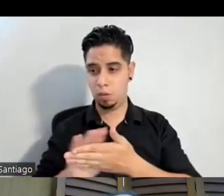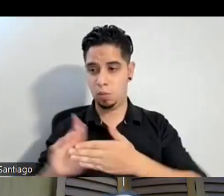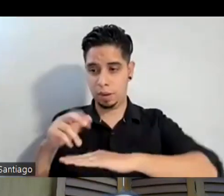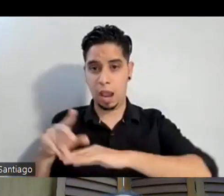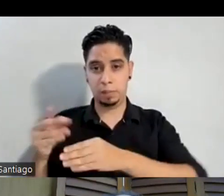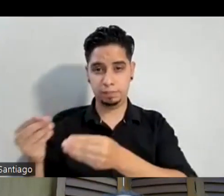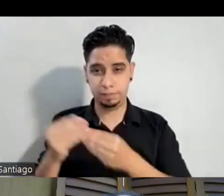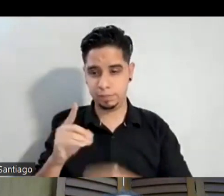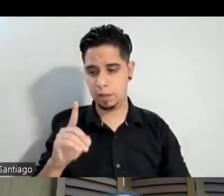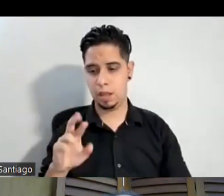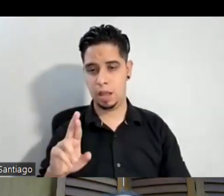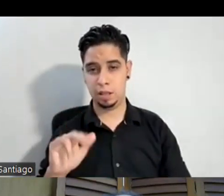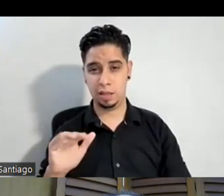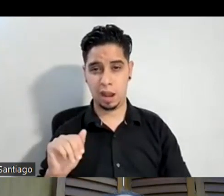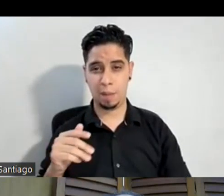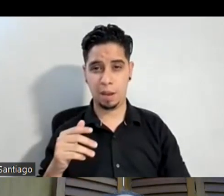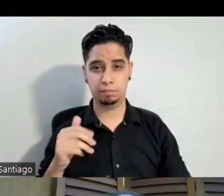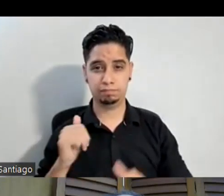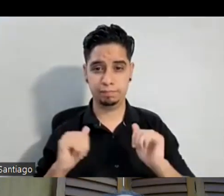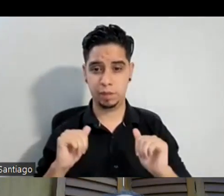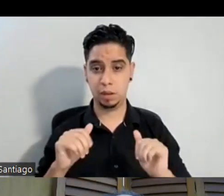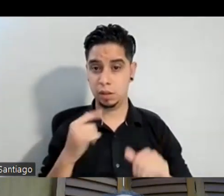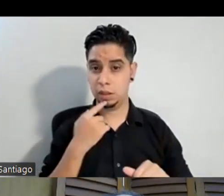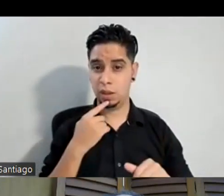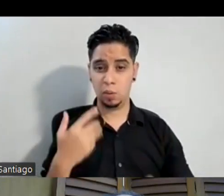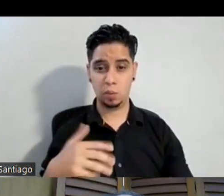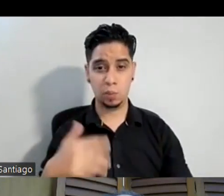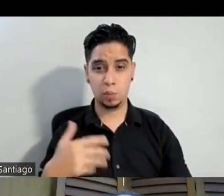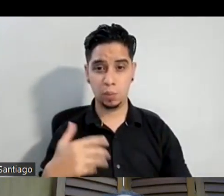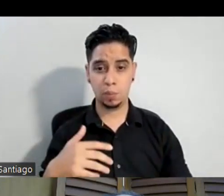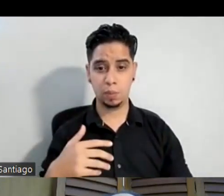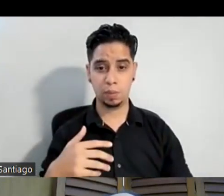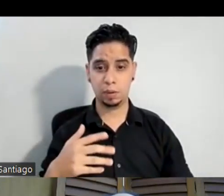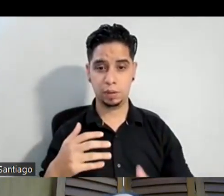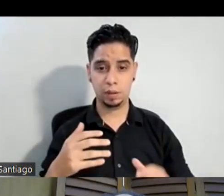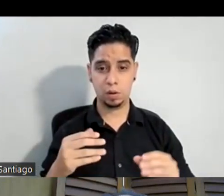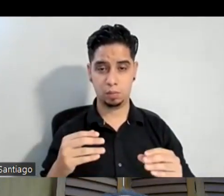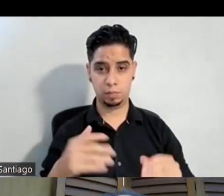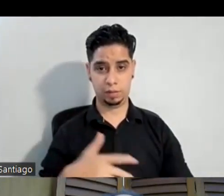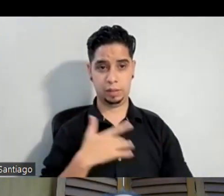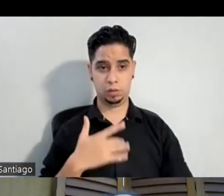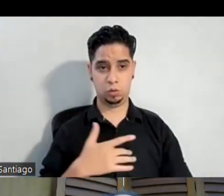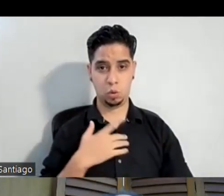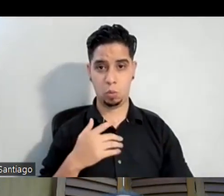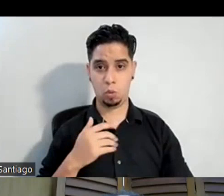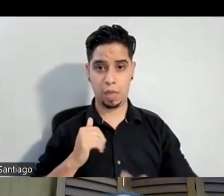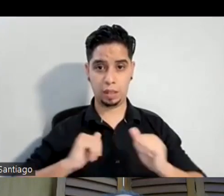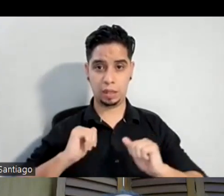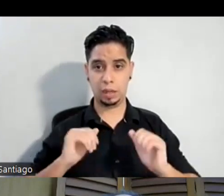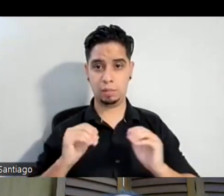entonces ahí fue que entonces dije ok pues me están viendo como una actriz más completa porque pues lo triste para uno como